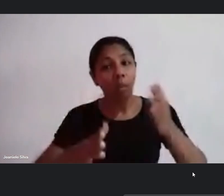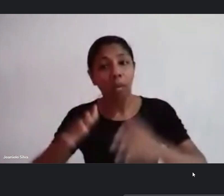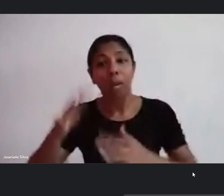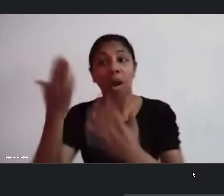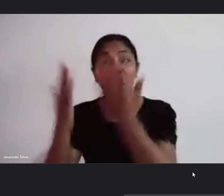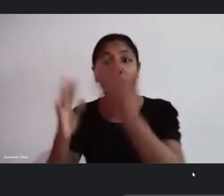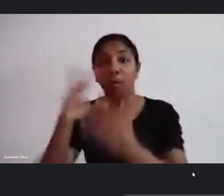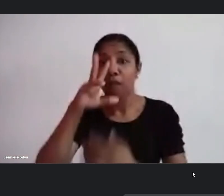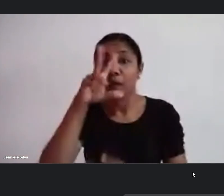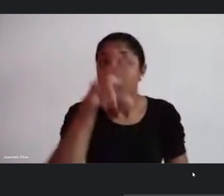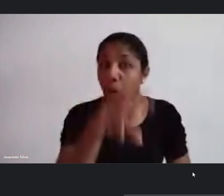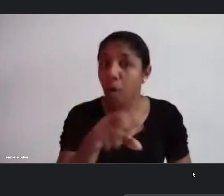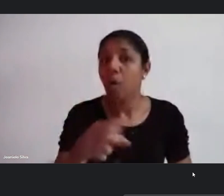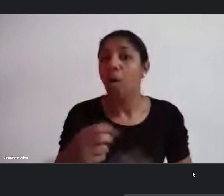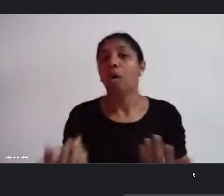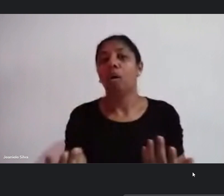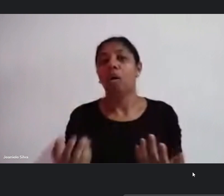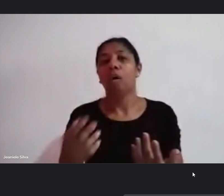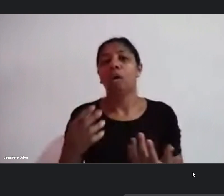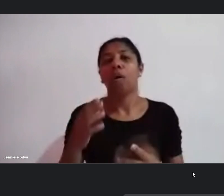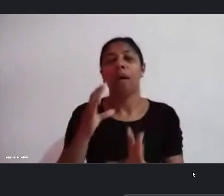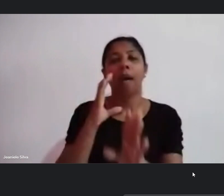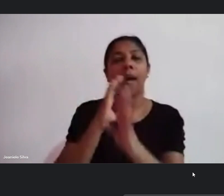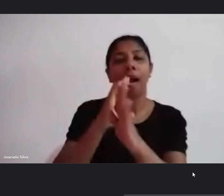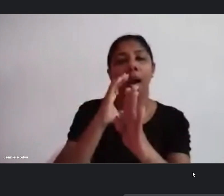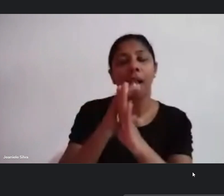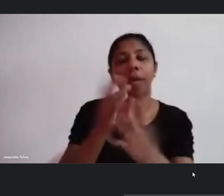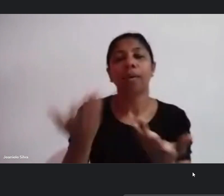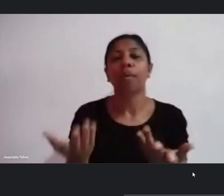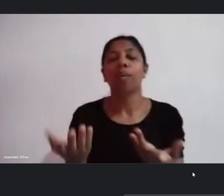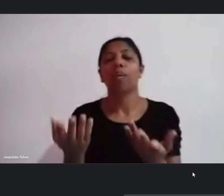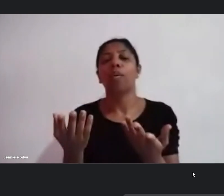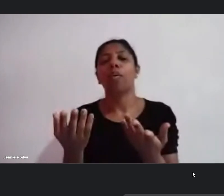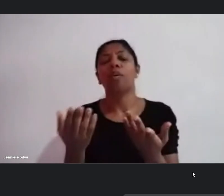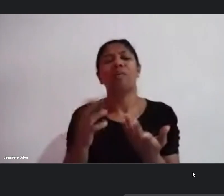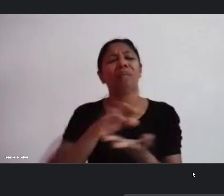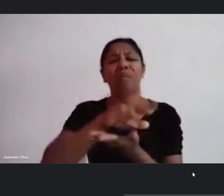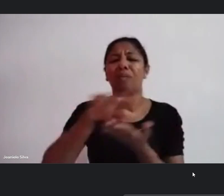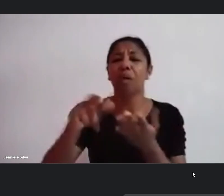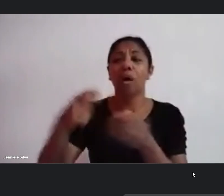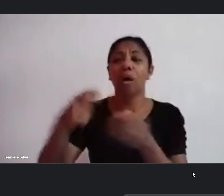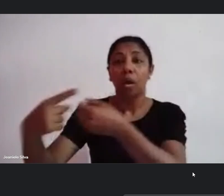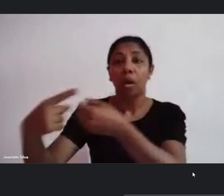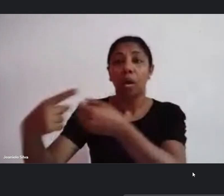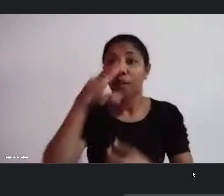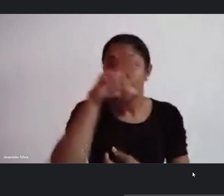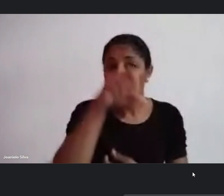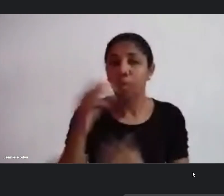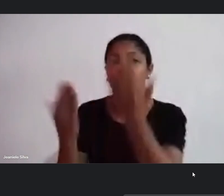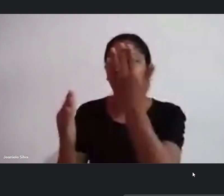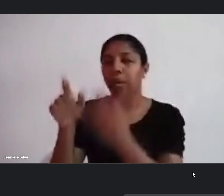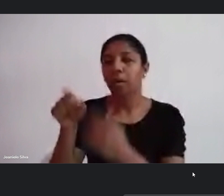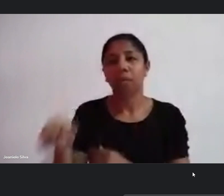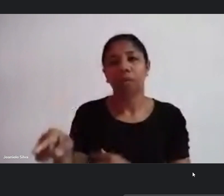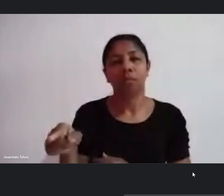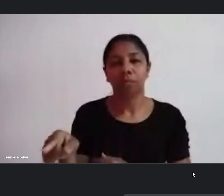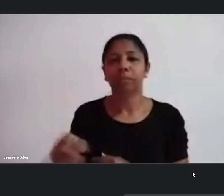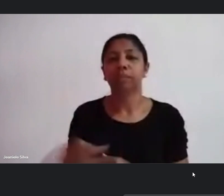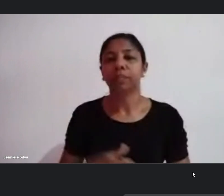alguns exemplos de Caicó Marcal Maria Grande e esses outros né e aqui estamos